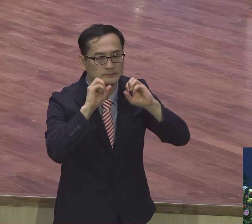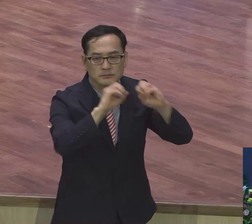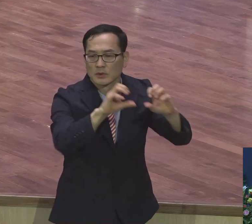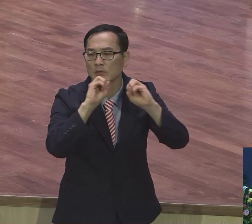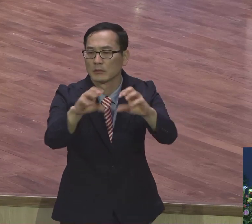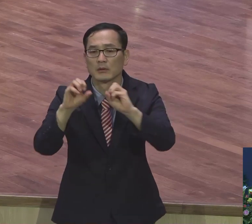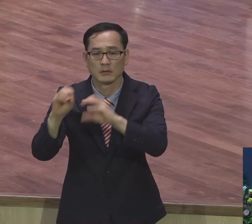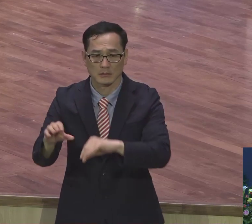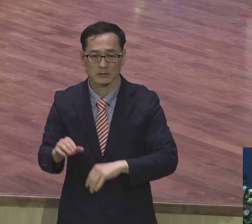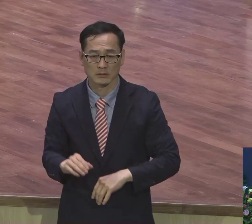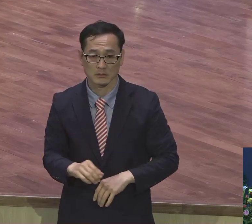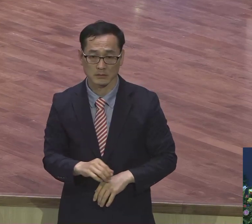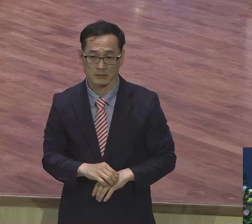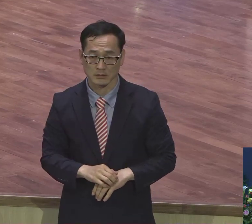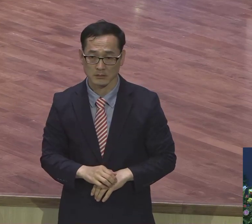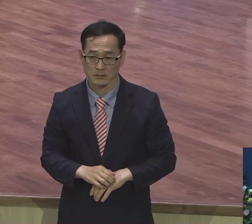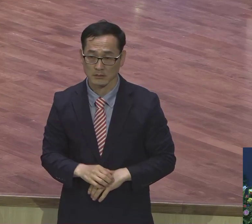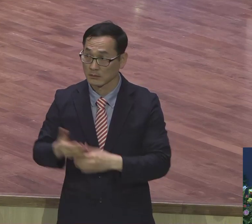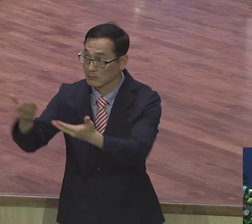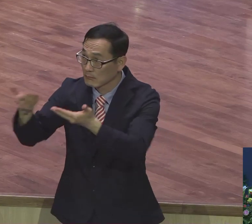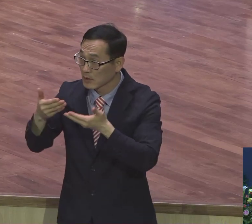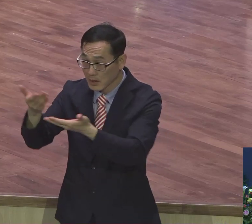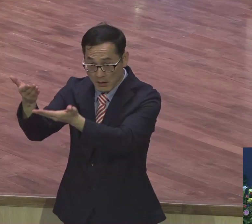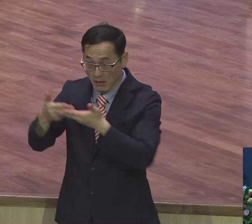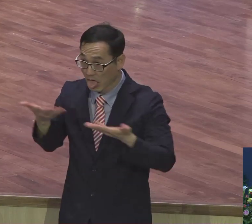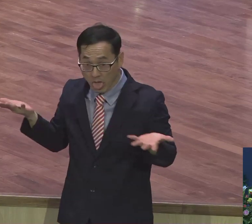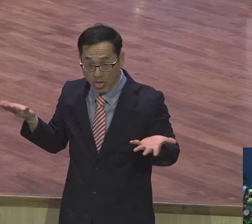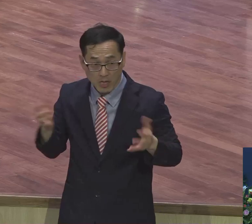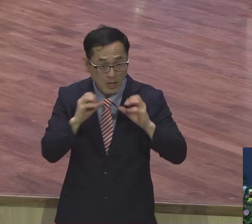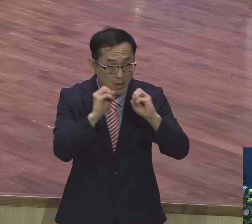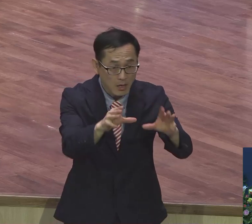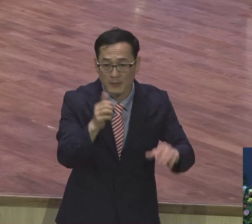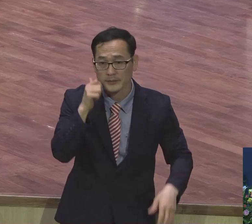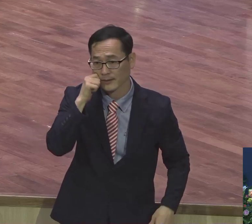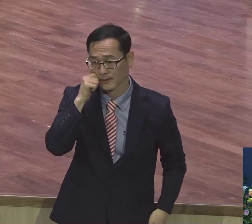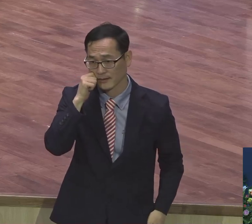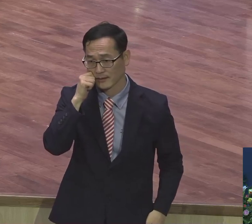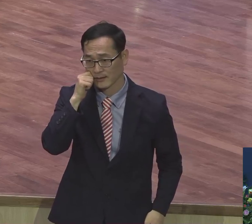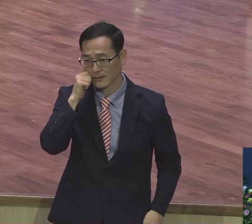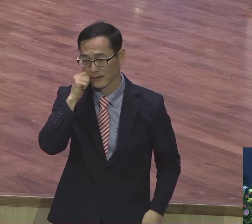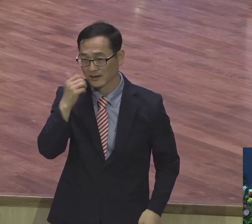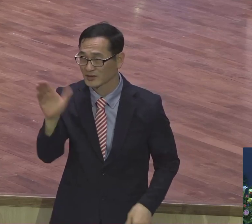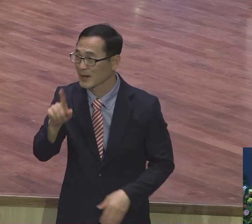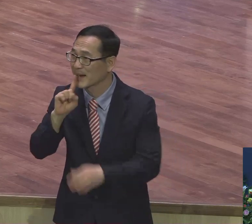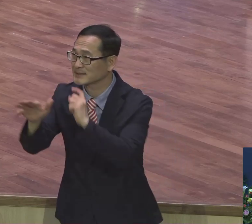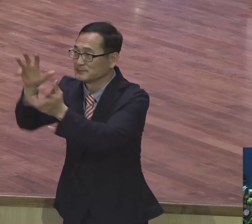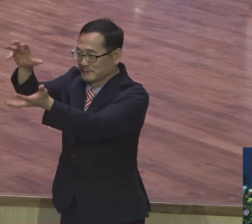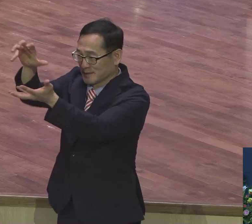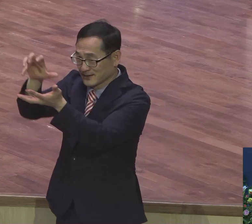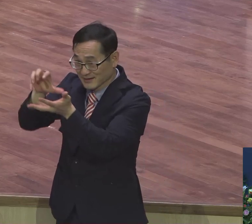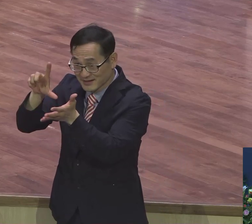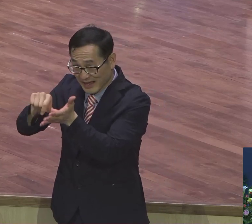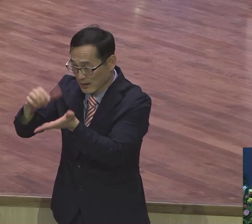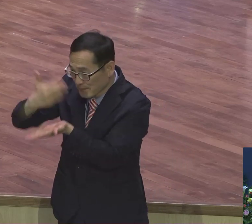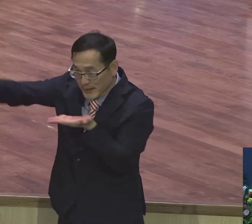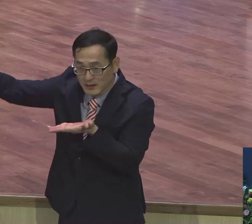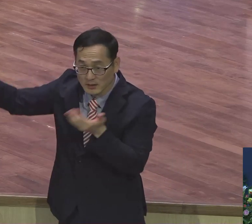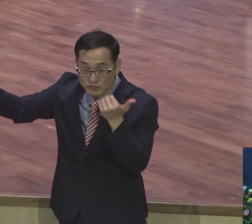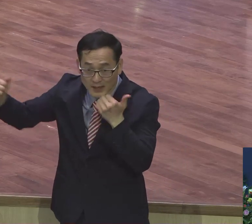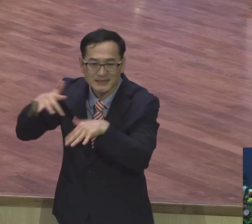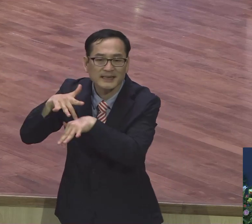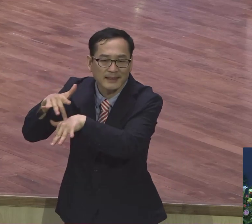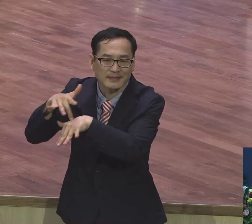말씀이 없는데. 여러 가지 이유로 사단이 다 쫓아가버렸는데. 길가에 돌짝밭에 가시밭에.